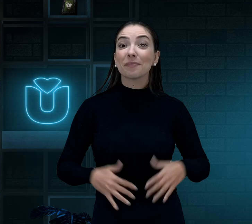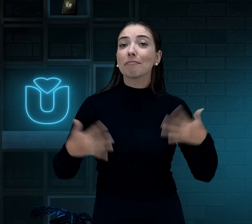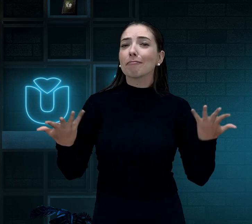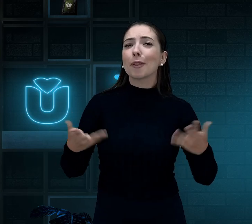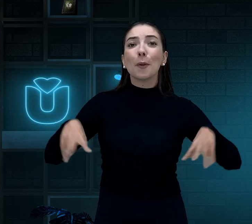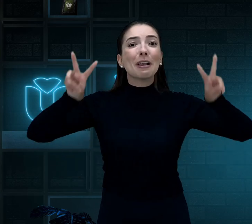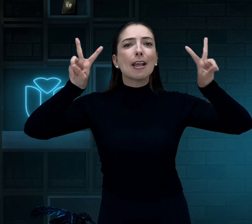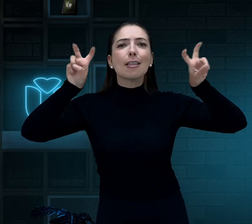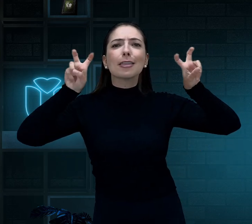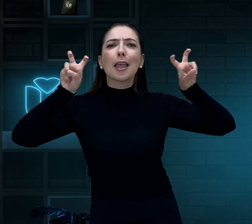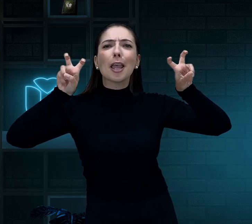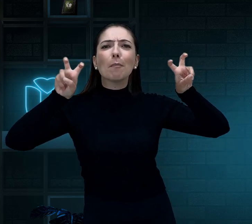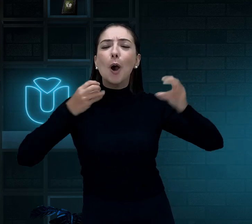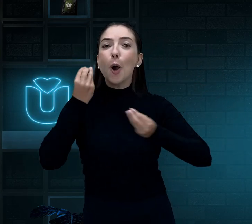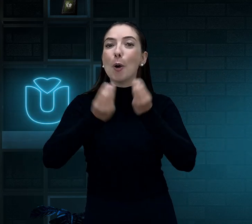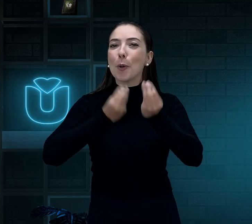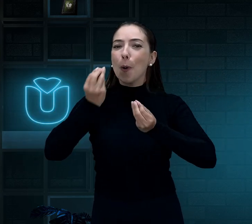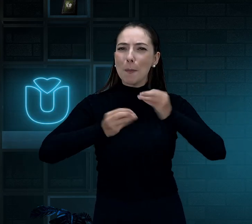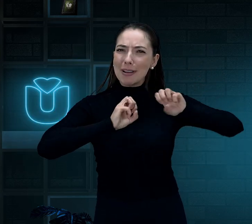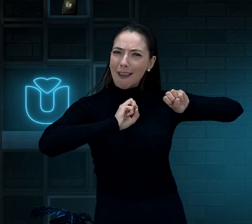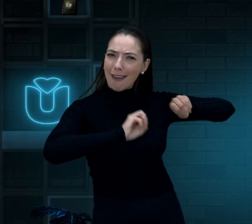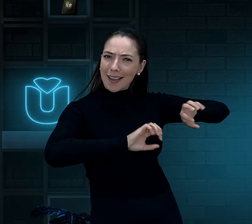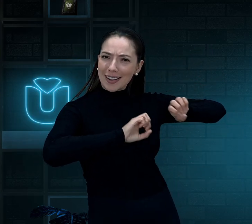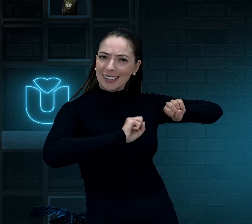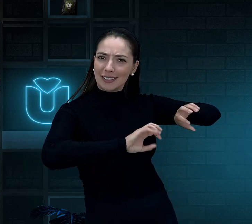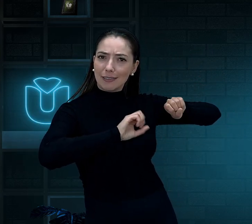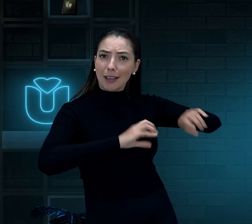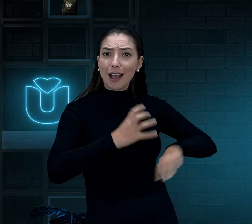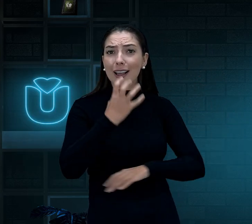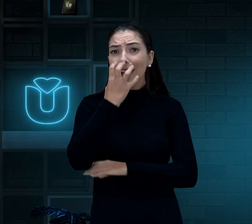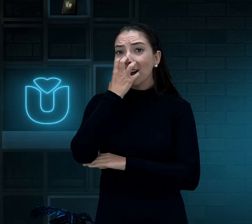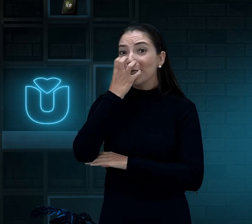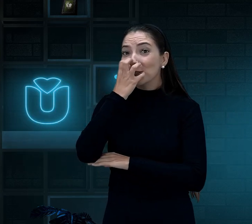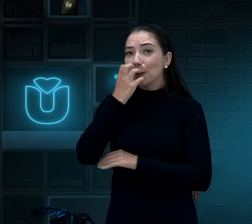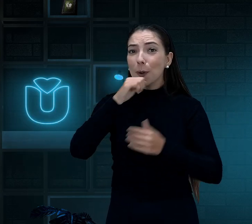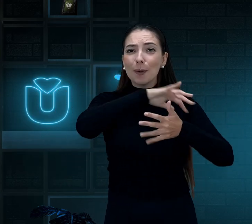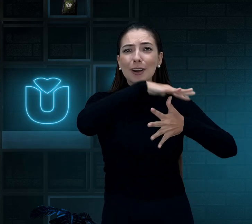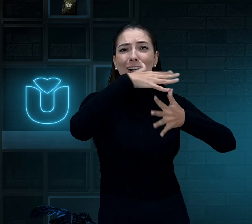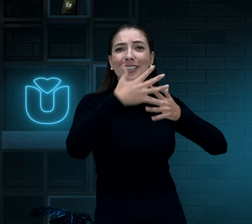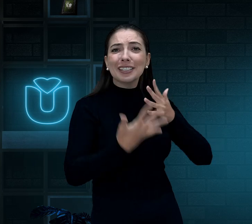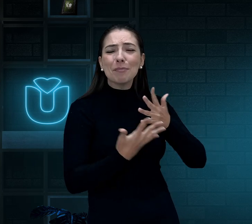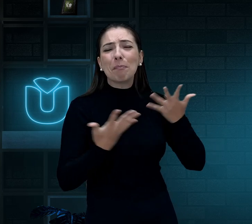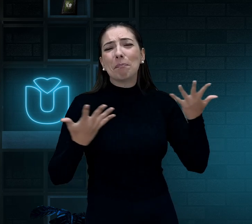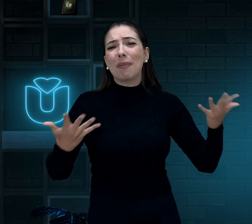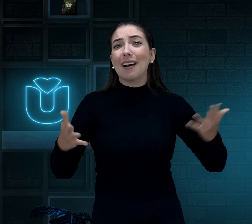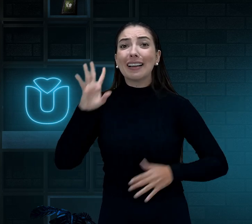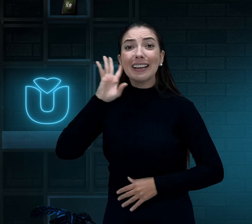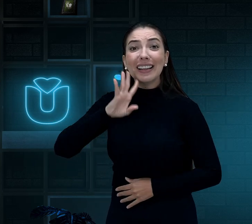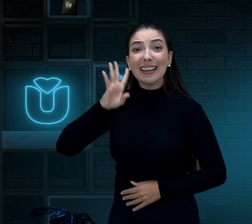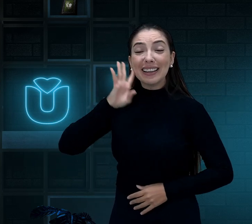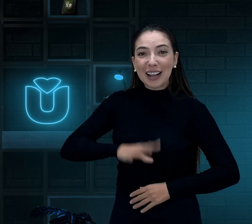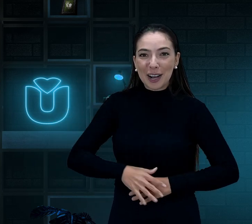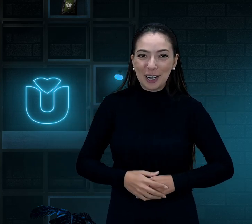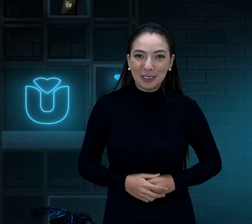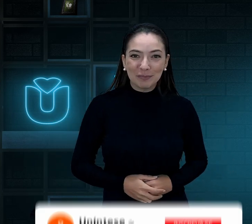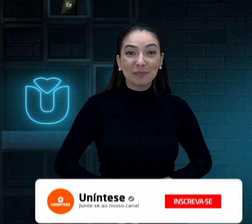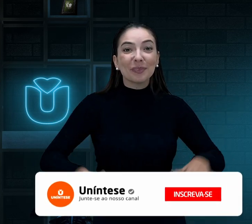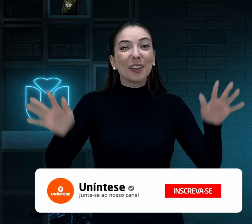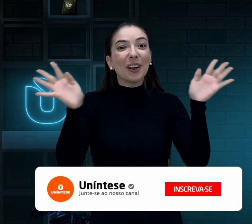O tema desse vídeo hoje é como ensinar libras para o seu cachorro. Muito legal, né? Tudo bem com vocês?